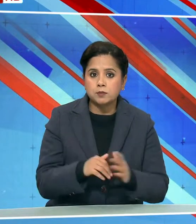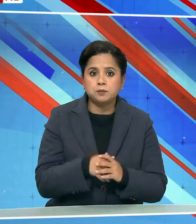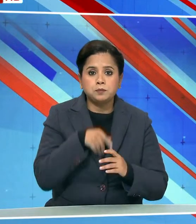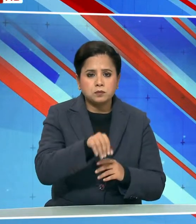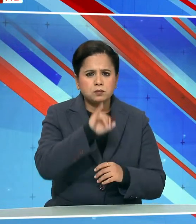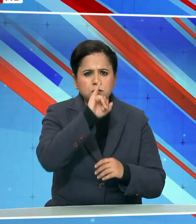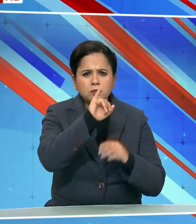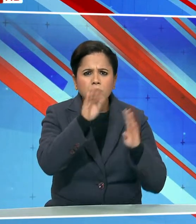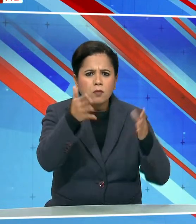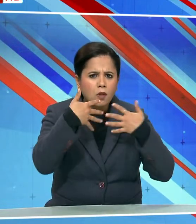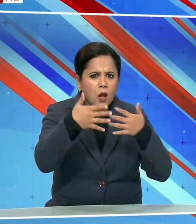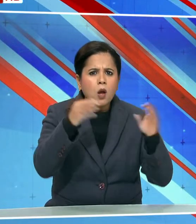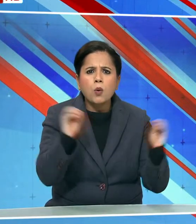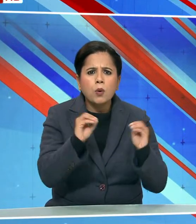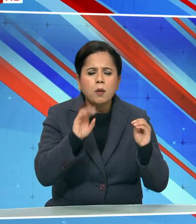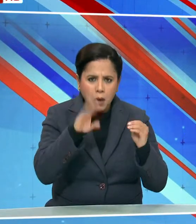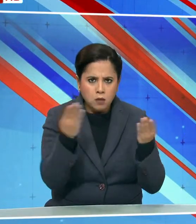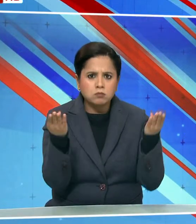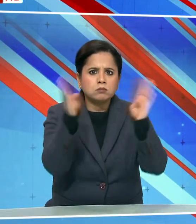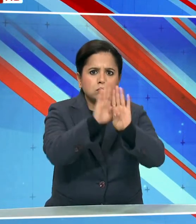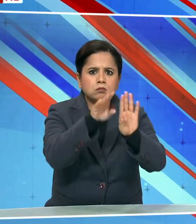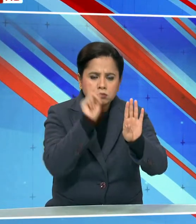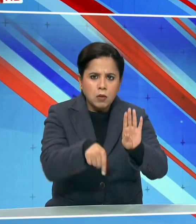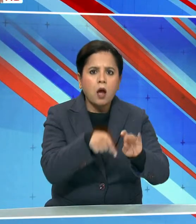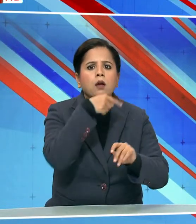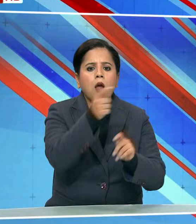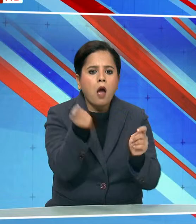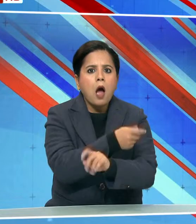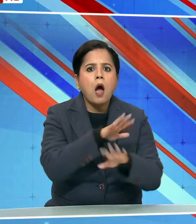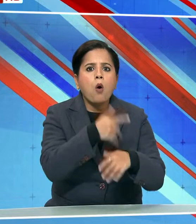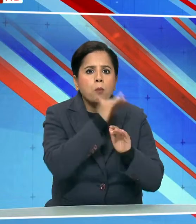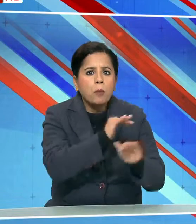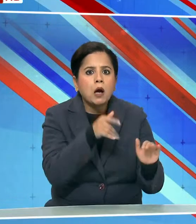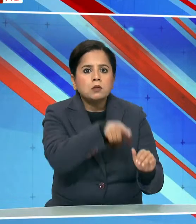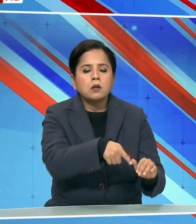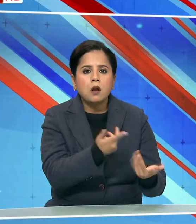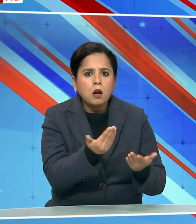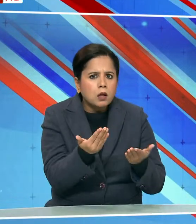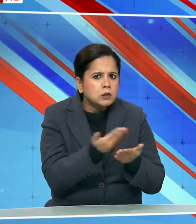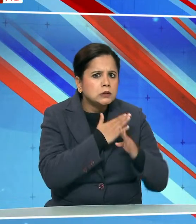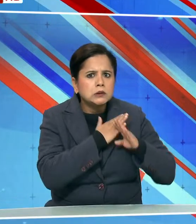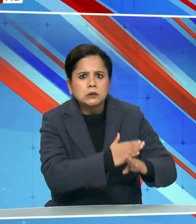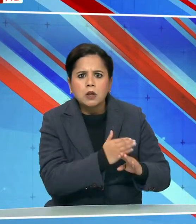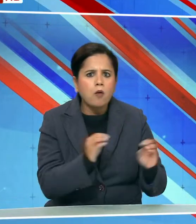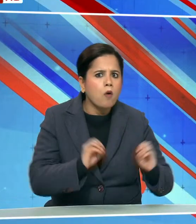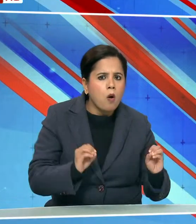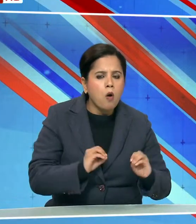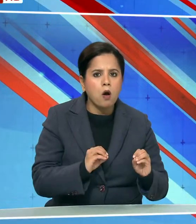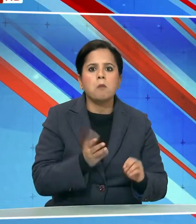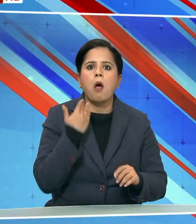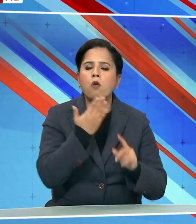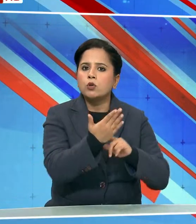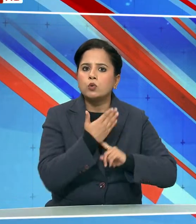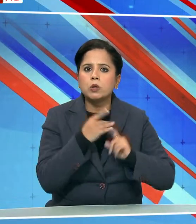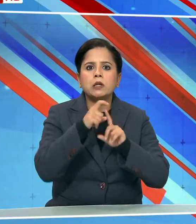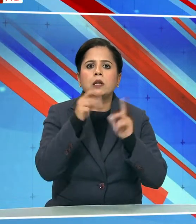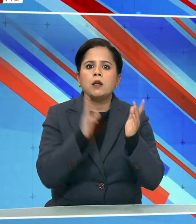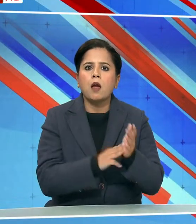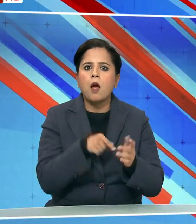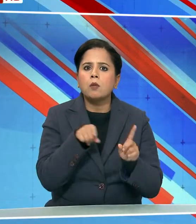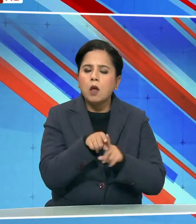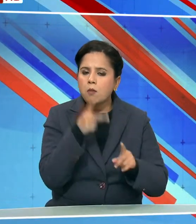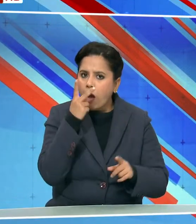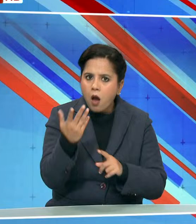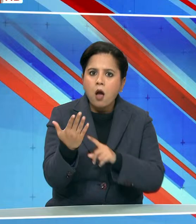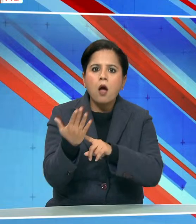बातरूब में दर्वाजे लगाए जाएं वहारा रही बच्चियों की सुरक्षा का मामला भी सामने आया था D.M के सामने भी यह मामला